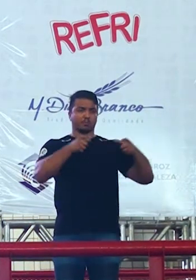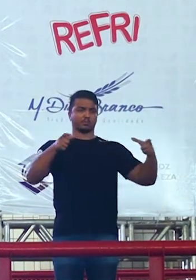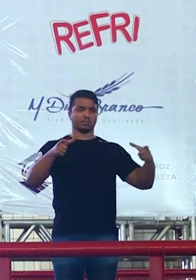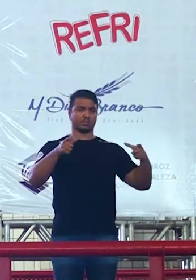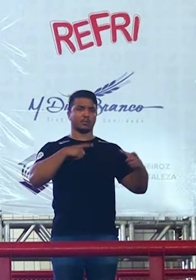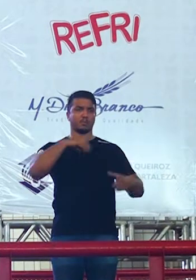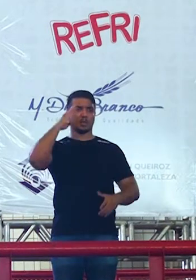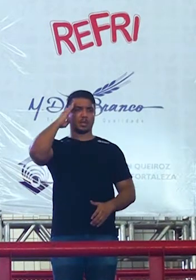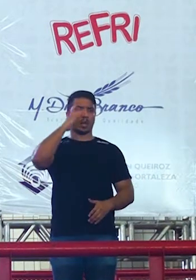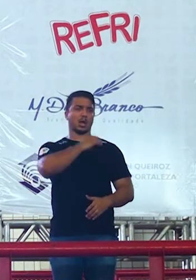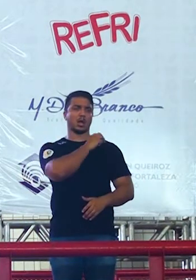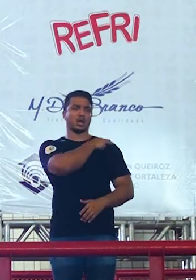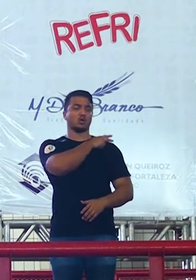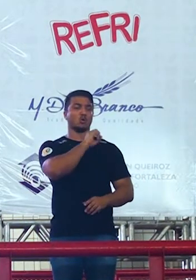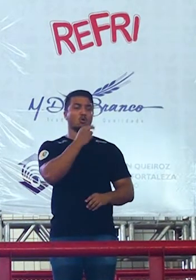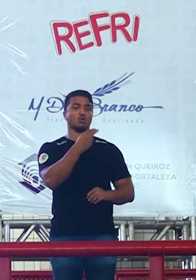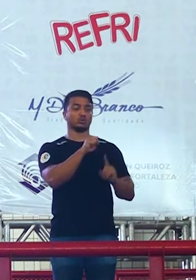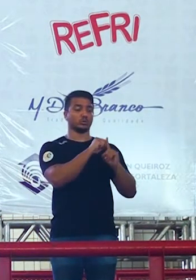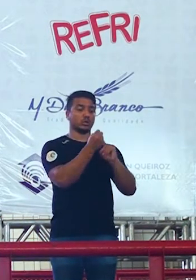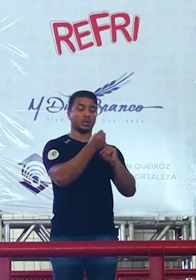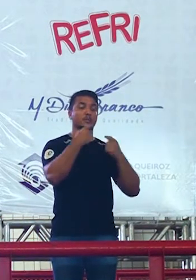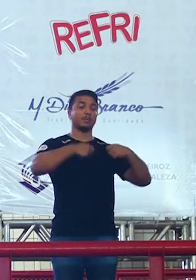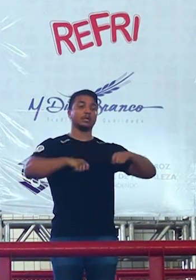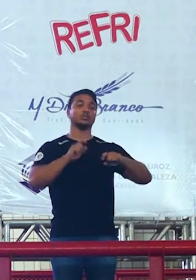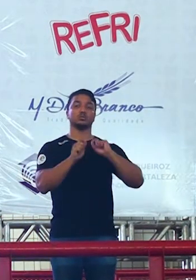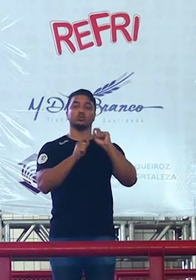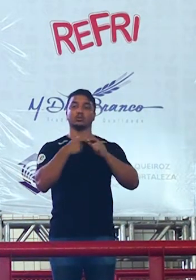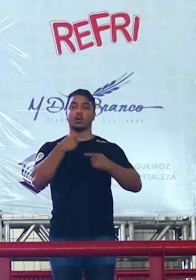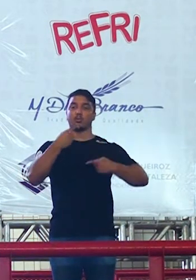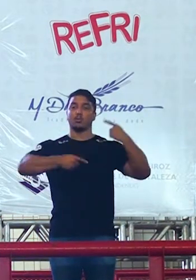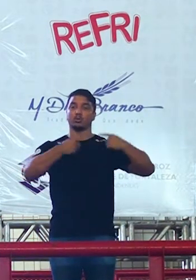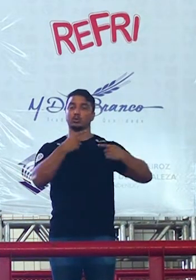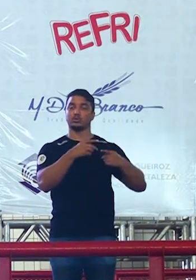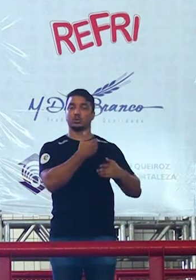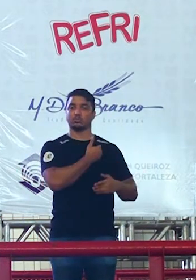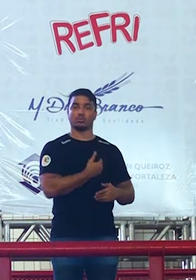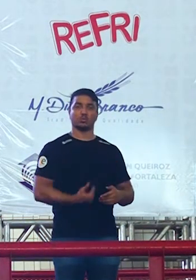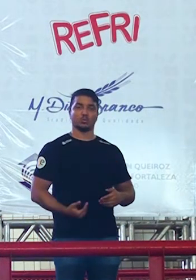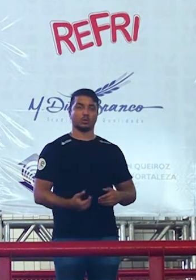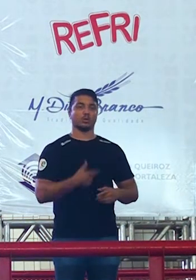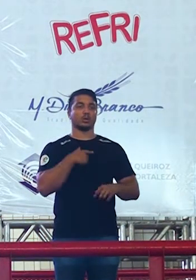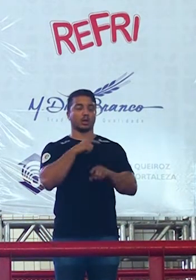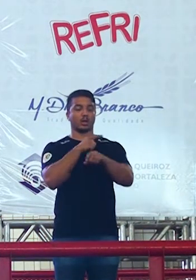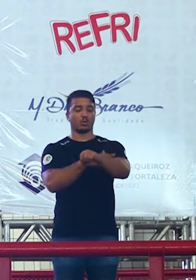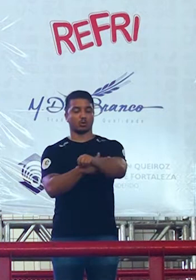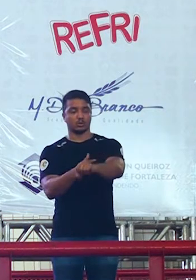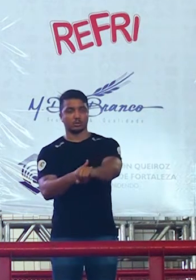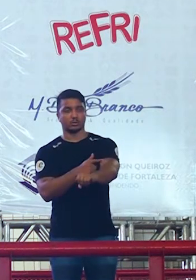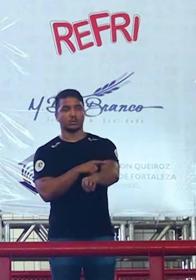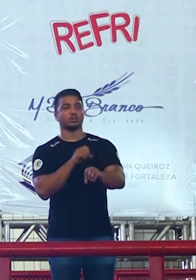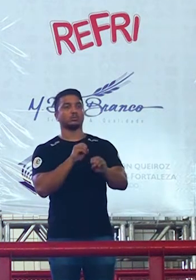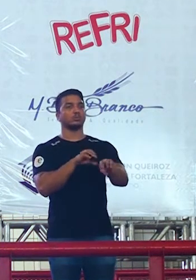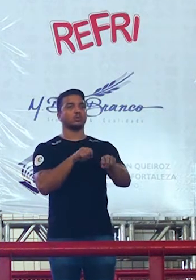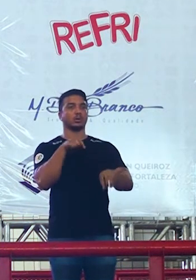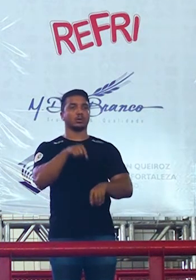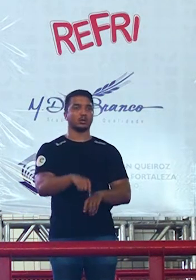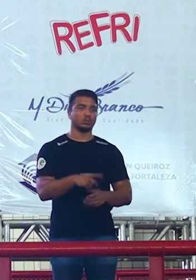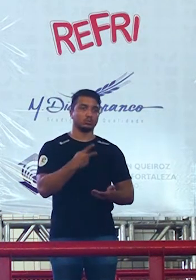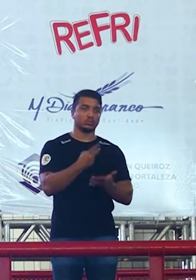militares ou a sociedade precisa de políticas públicas educação como a gente está vendo aqui